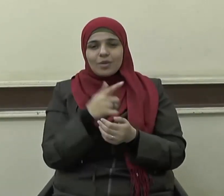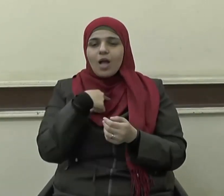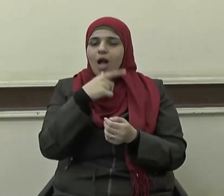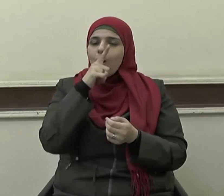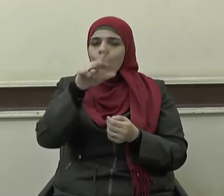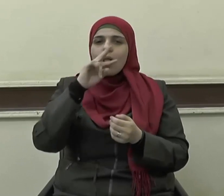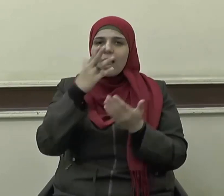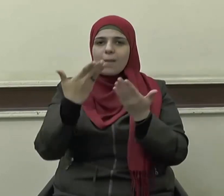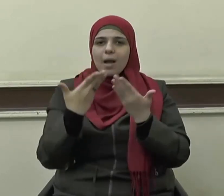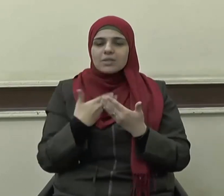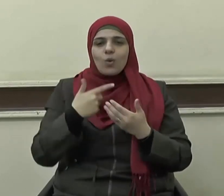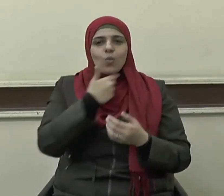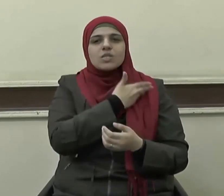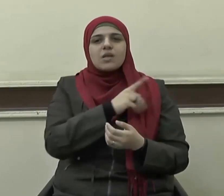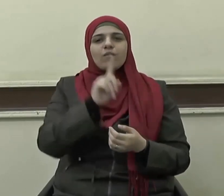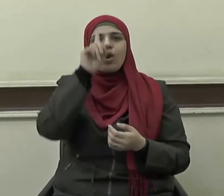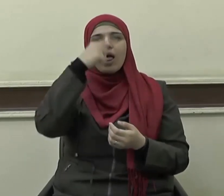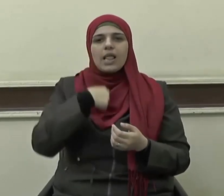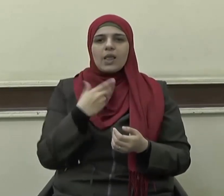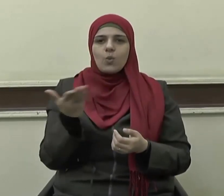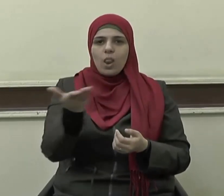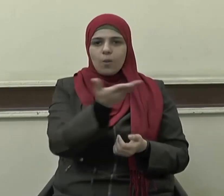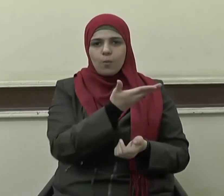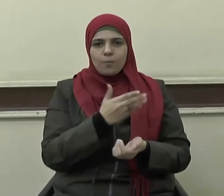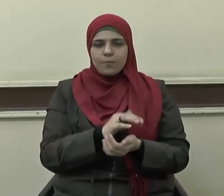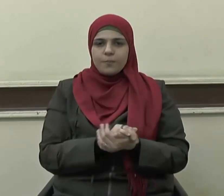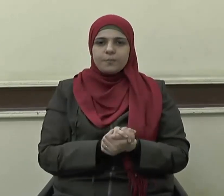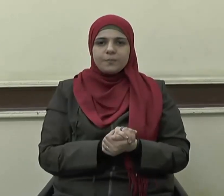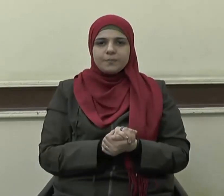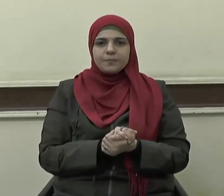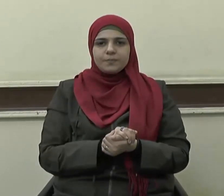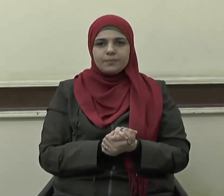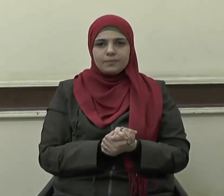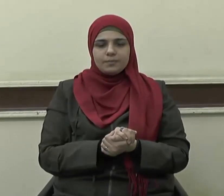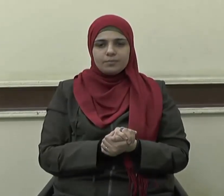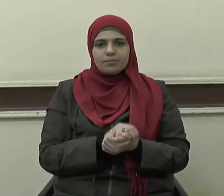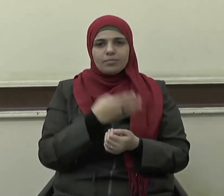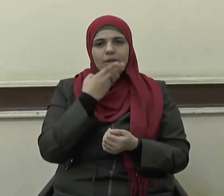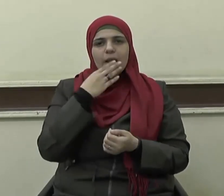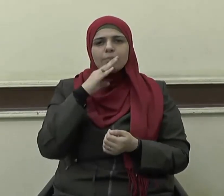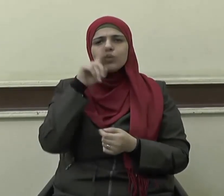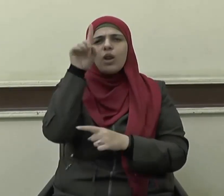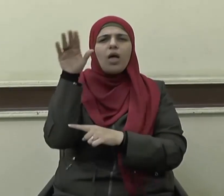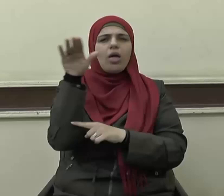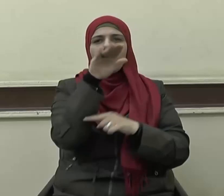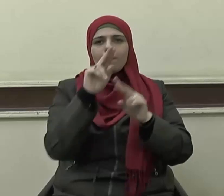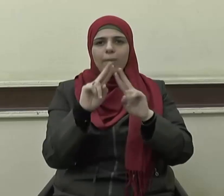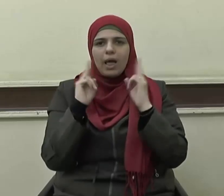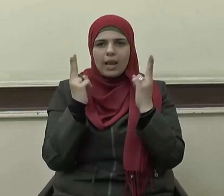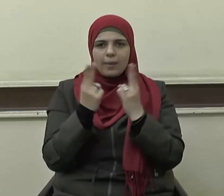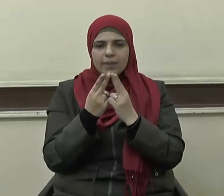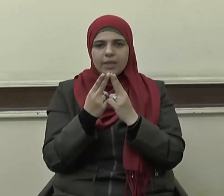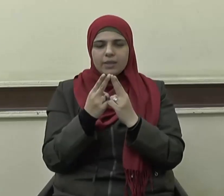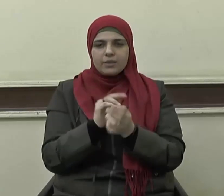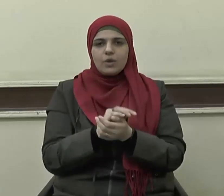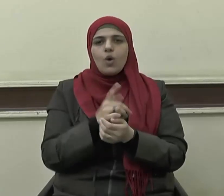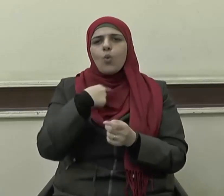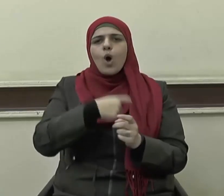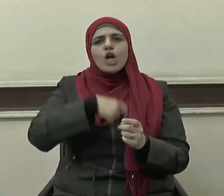قولي هذا وأستغفر الله لي ولكم الحمد لله رب العالمين وأشهد أن